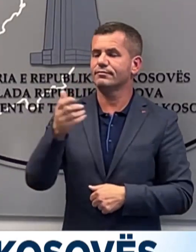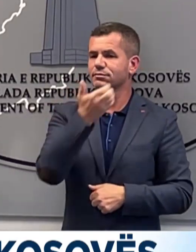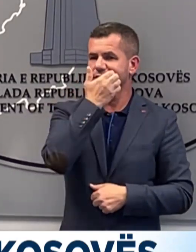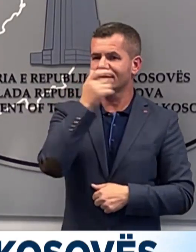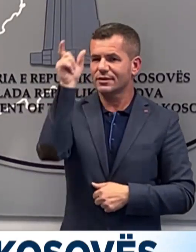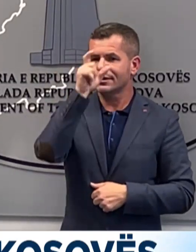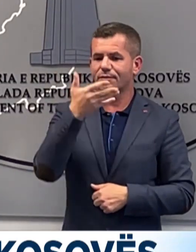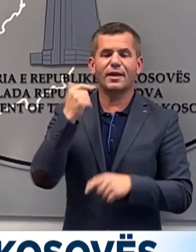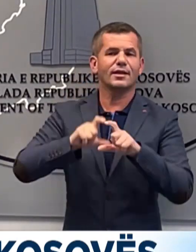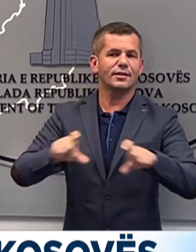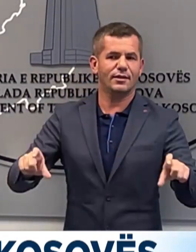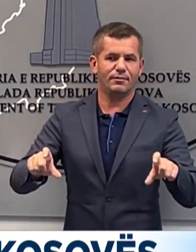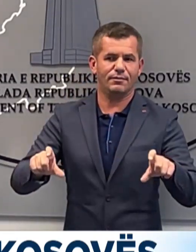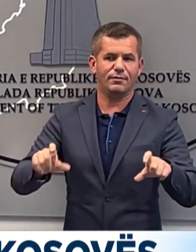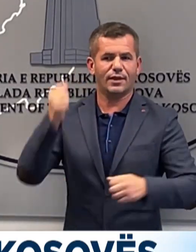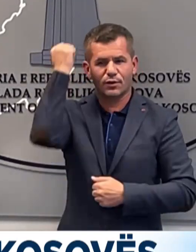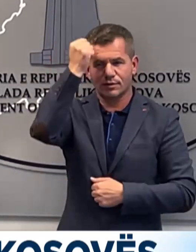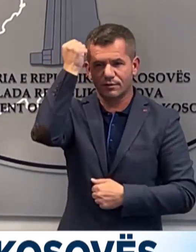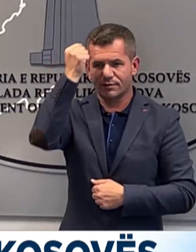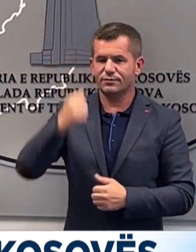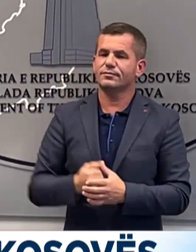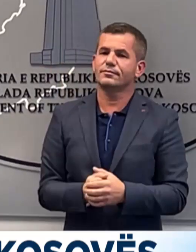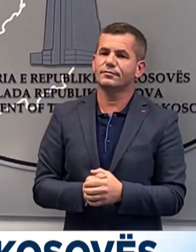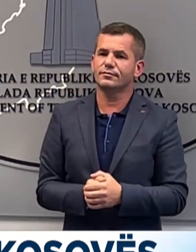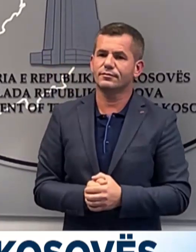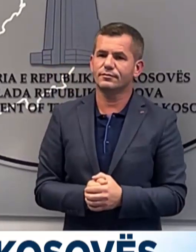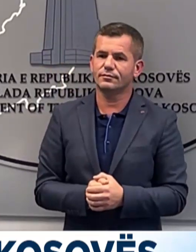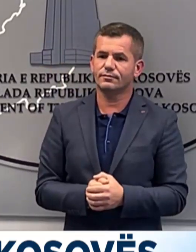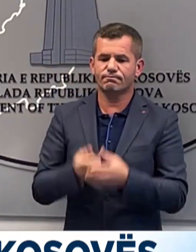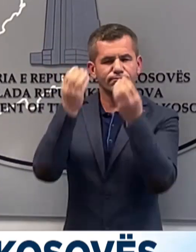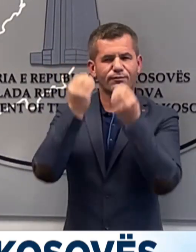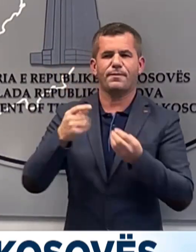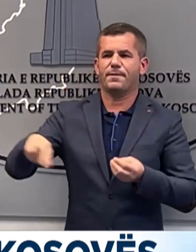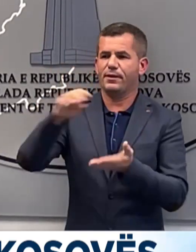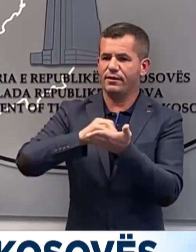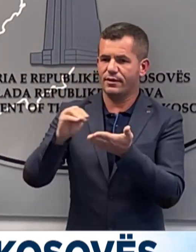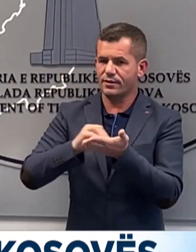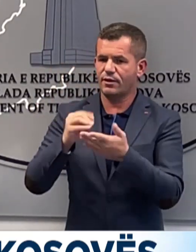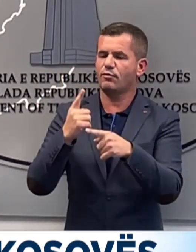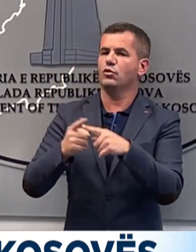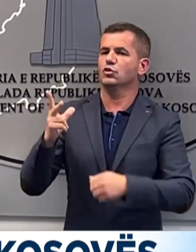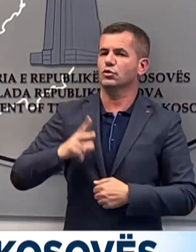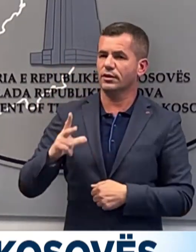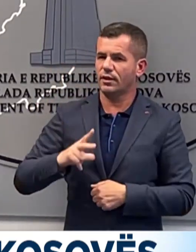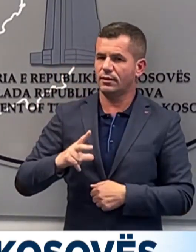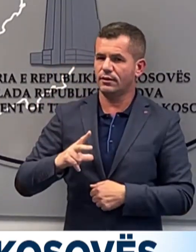Serb me targa të Kosovës. Të ndëruar gazetar e dashur qytetar,